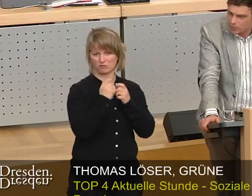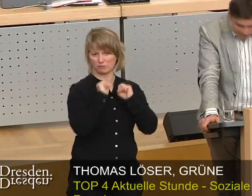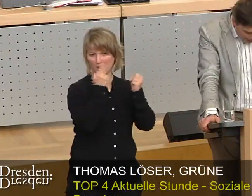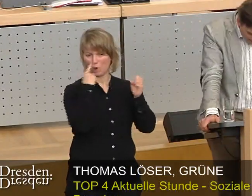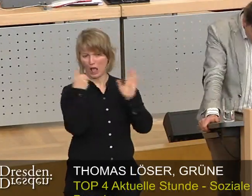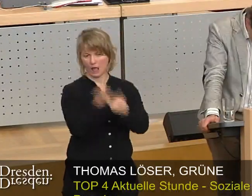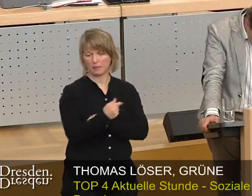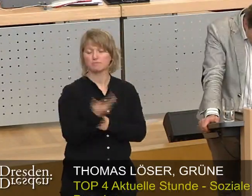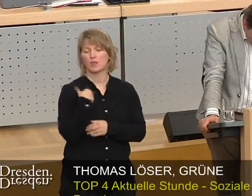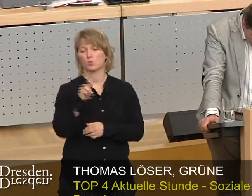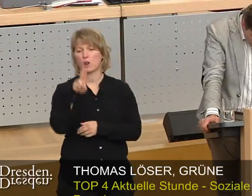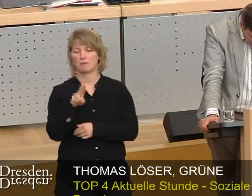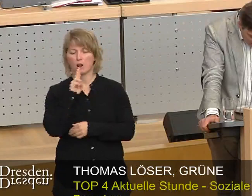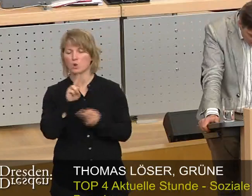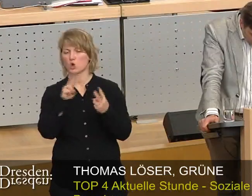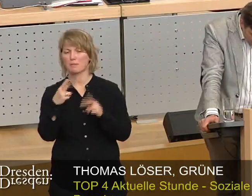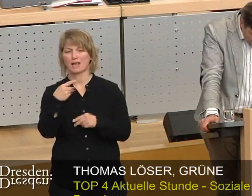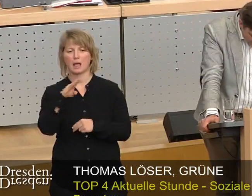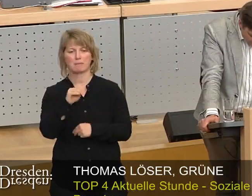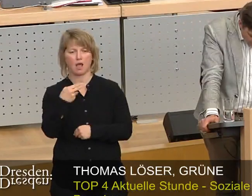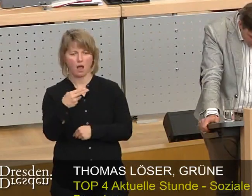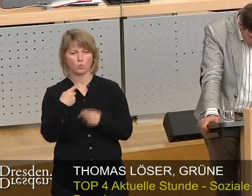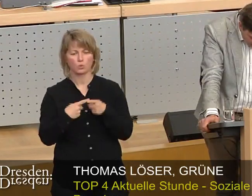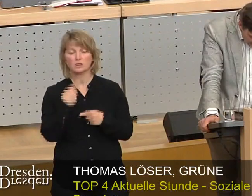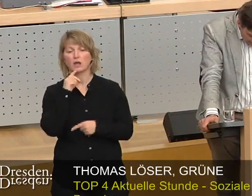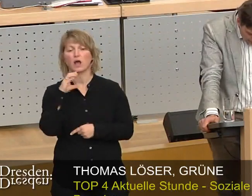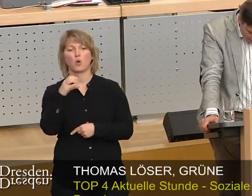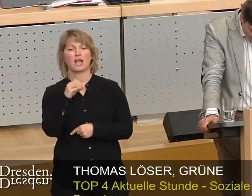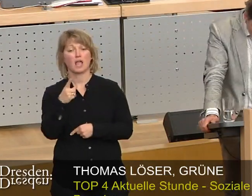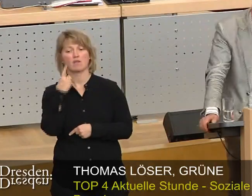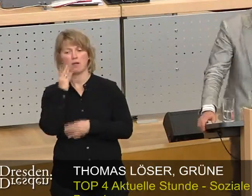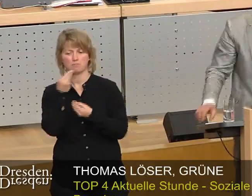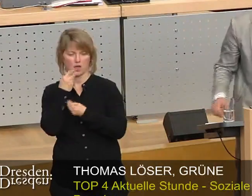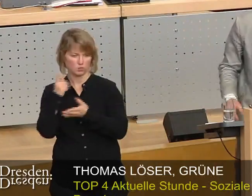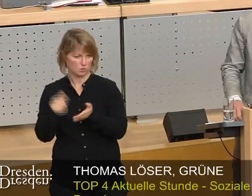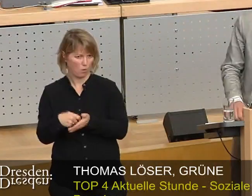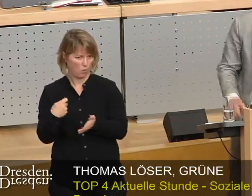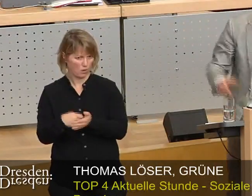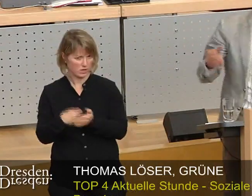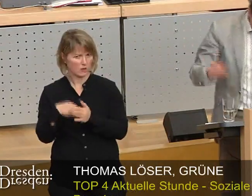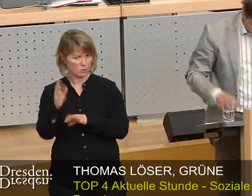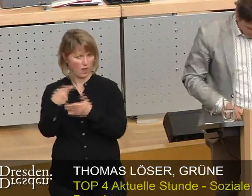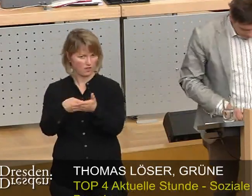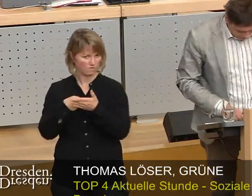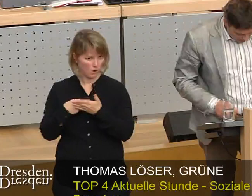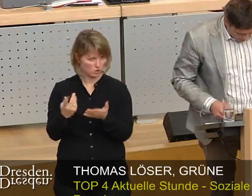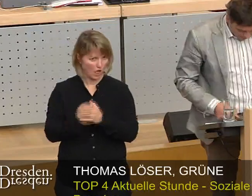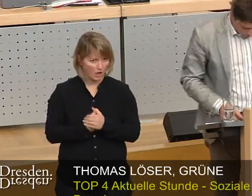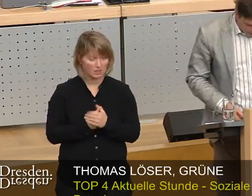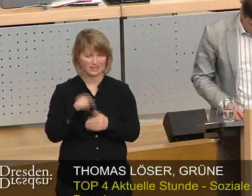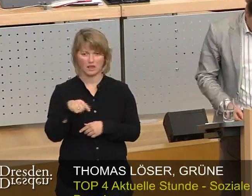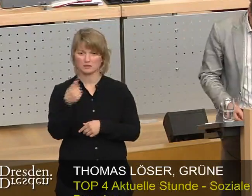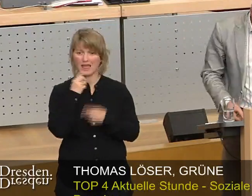Dann wollte Herr Ulbich eine GmbH und CoKG gründen, hat sich da teuer beraten lassen und hat das hier im Wahlkampf vorgeschlagen. Sie wollen heute hier die